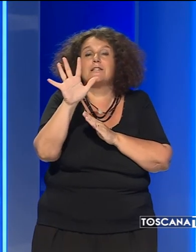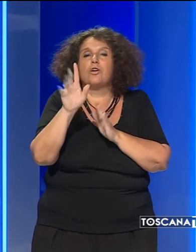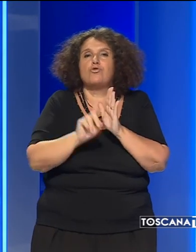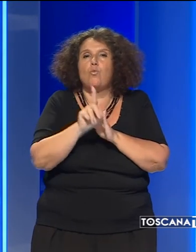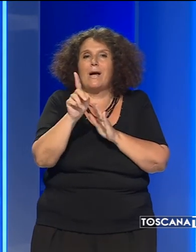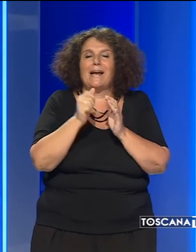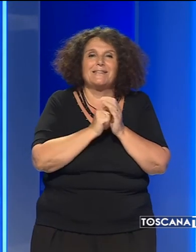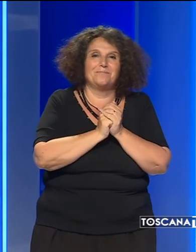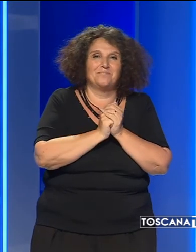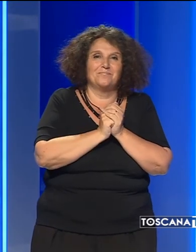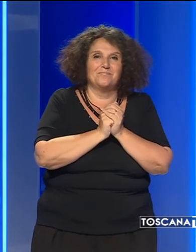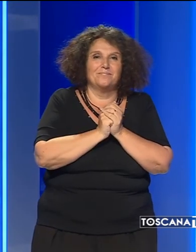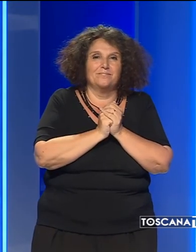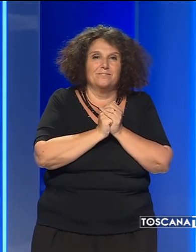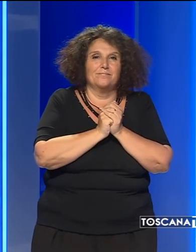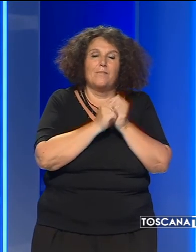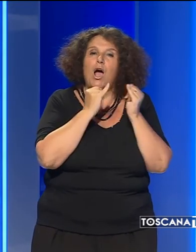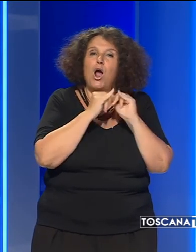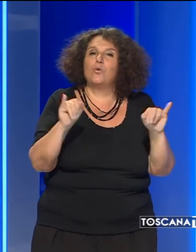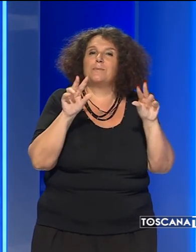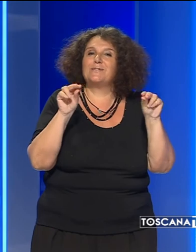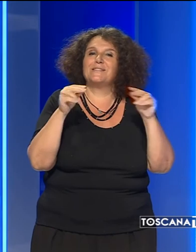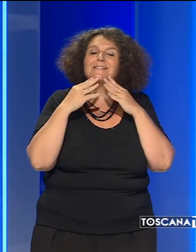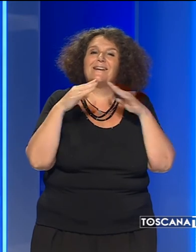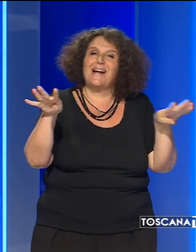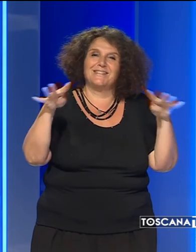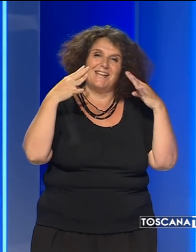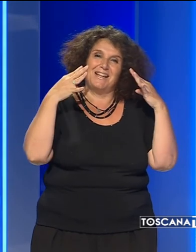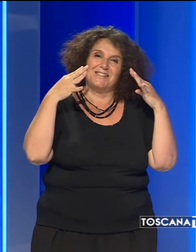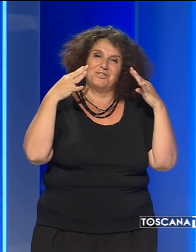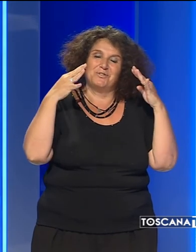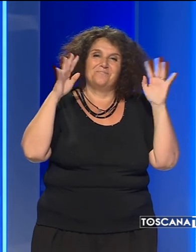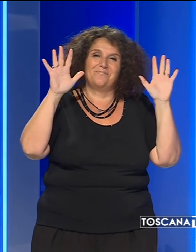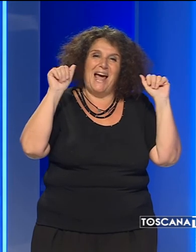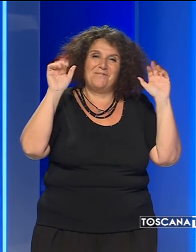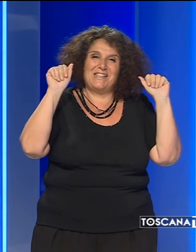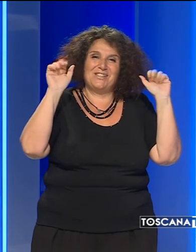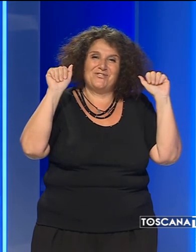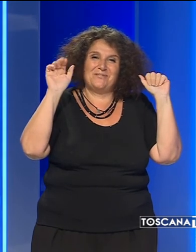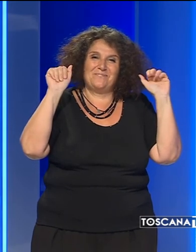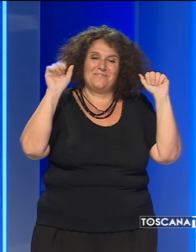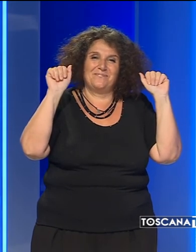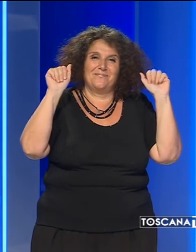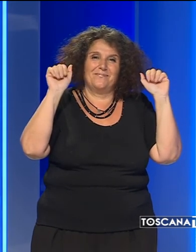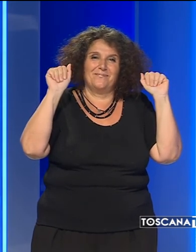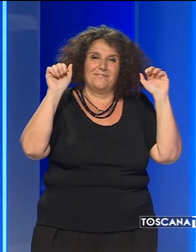gradi. Era l'ultima notizia, grazie per averci seguito. Arrivederci.